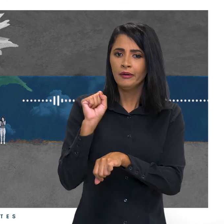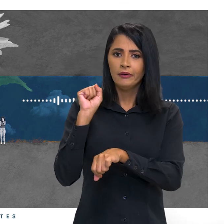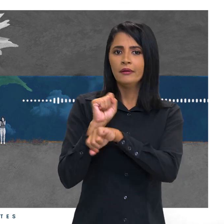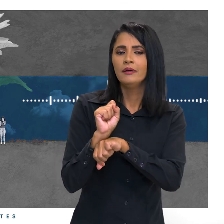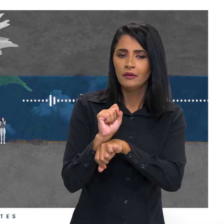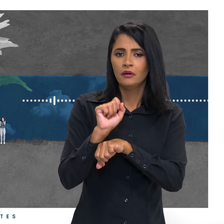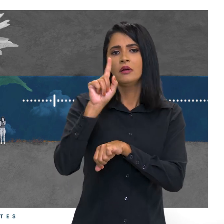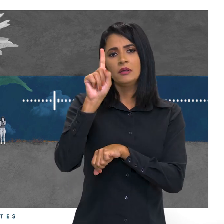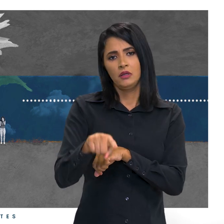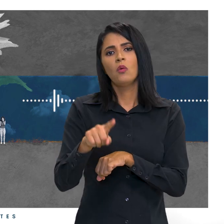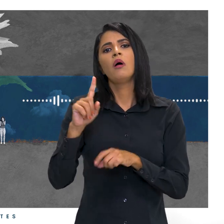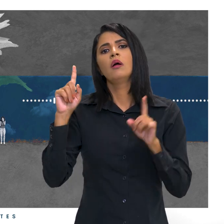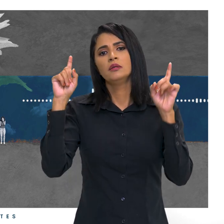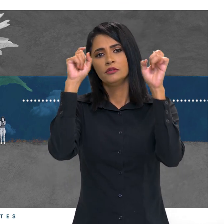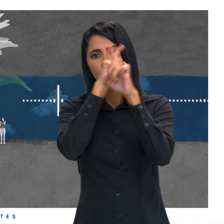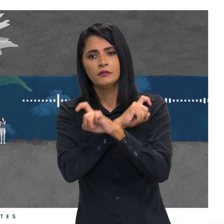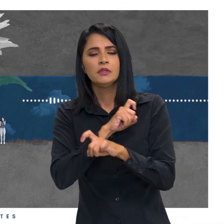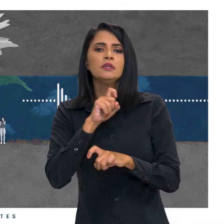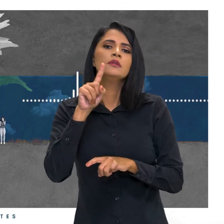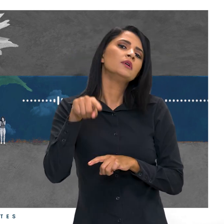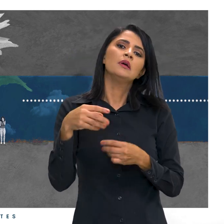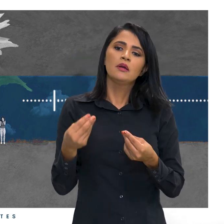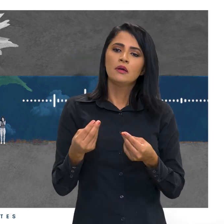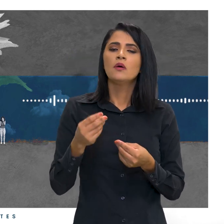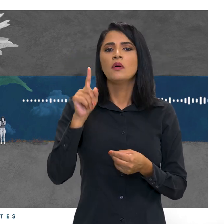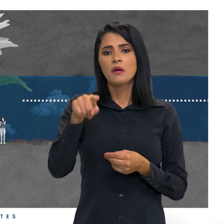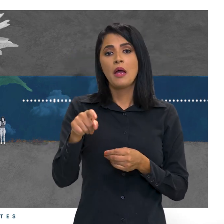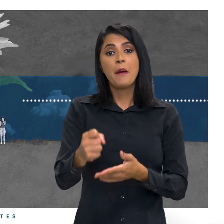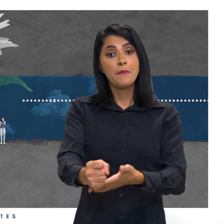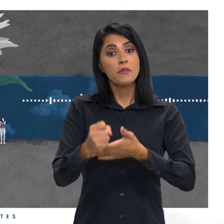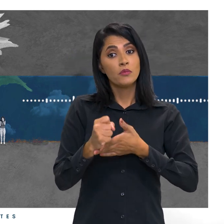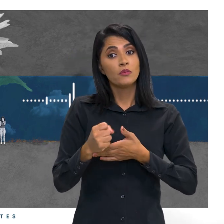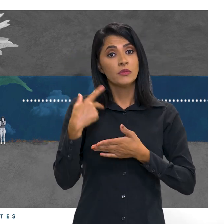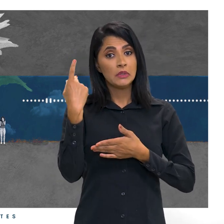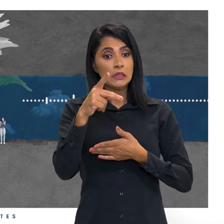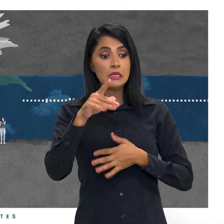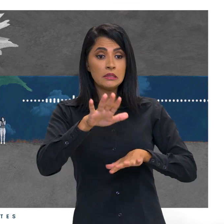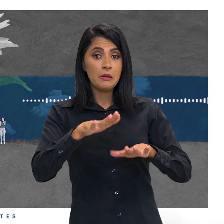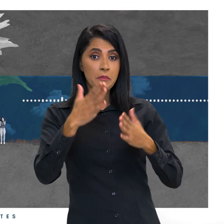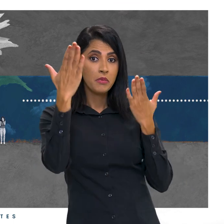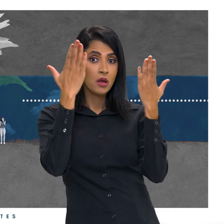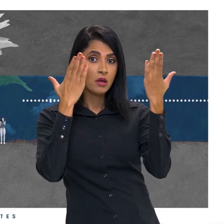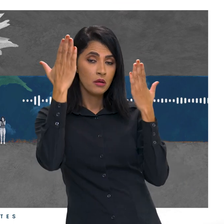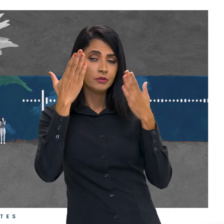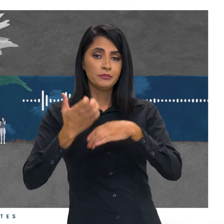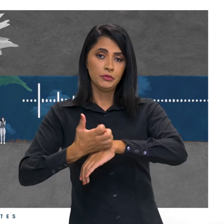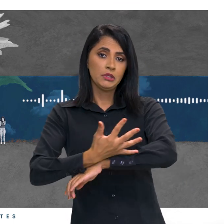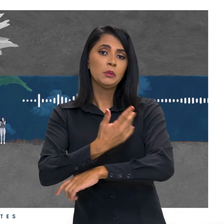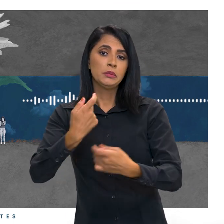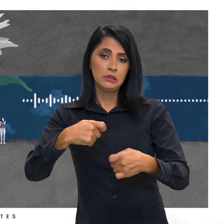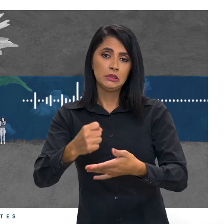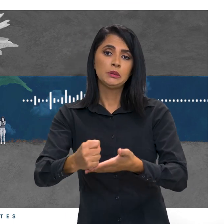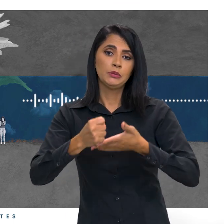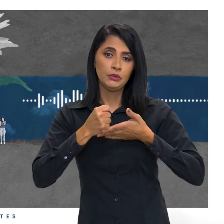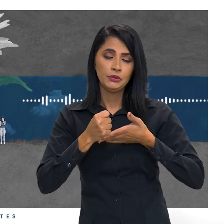muito complicado. E esse grupo de apoio ajuda um pouquinho nessa parte psicológica e emocional. Mas a jornada da Gabriele não